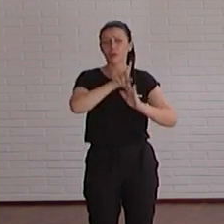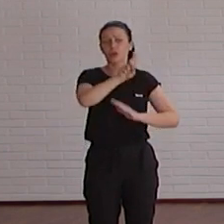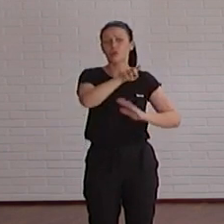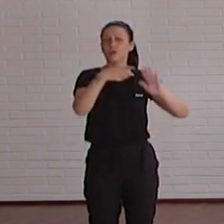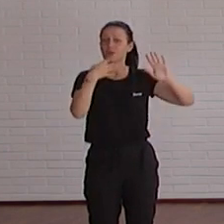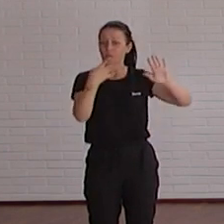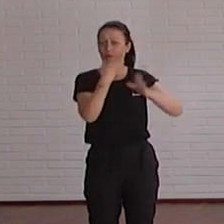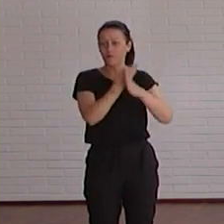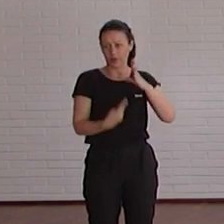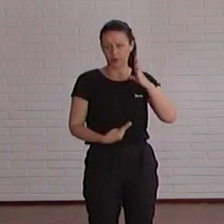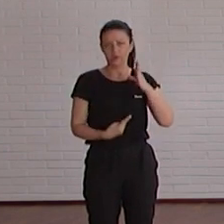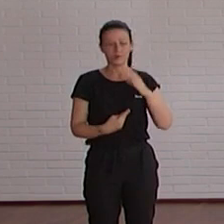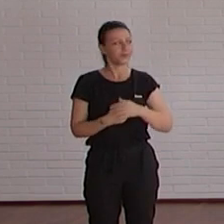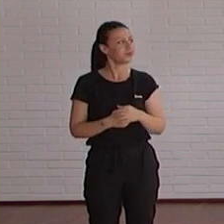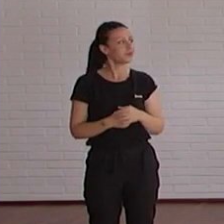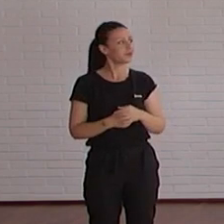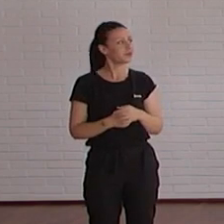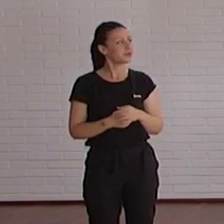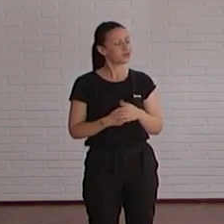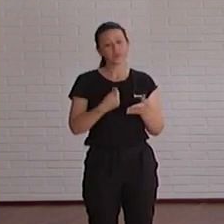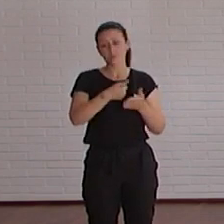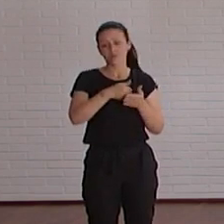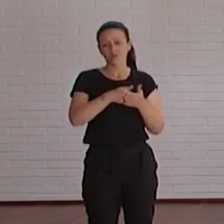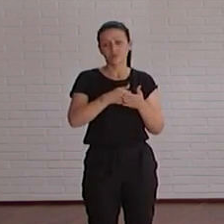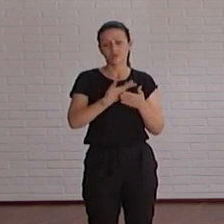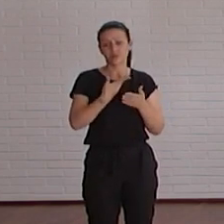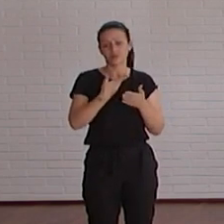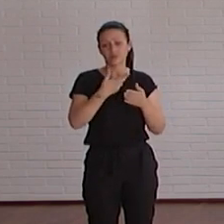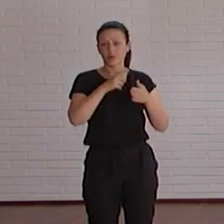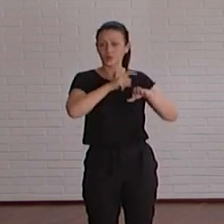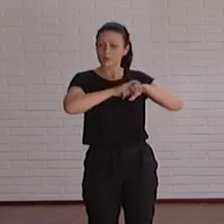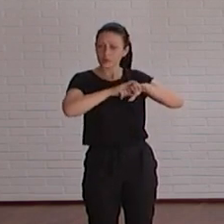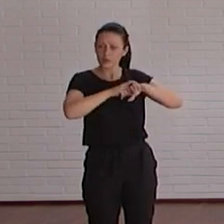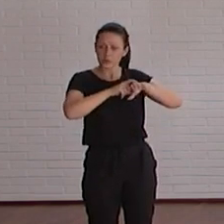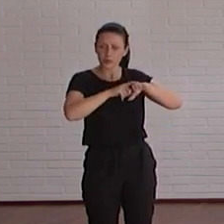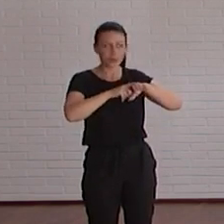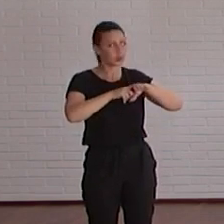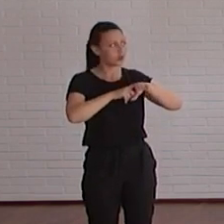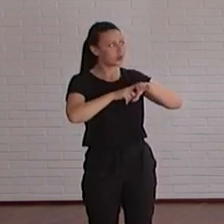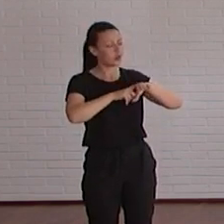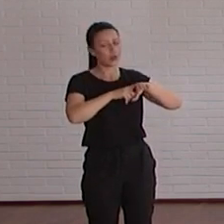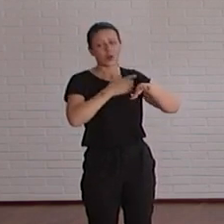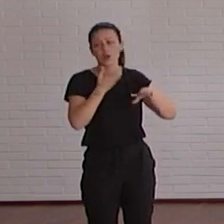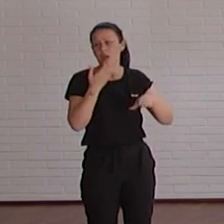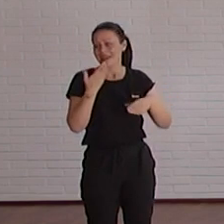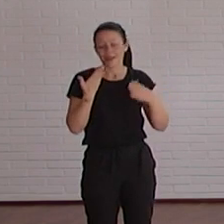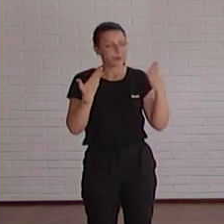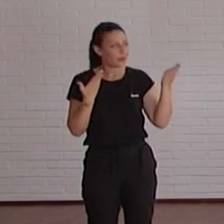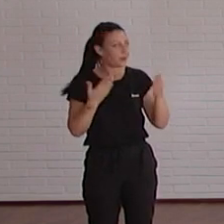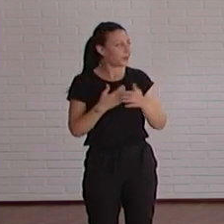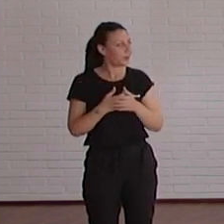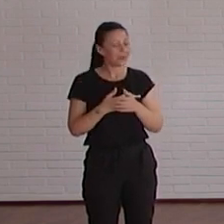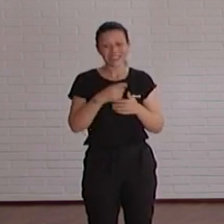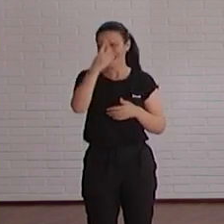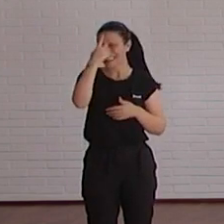errores en total y se muestran por tipo de elemento los errores que tiene. En el ejemplo, por ejemplo, tenemos